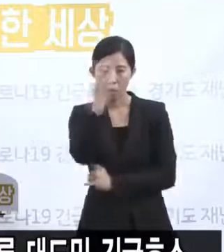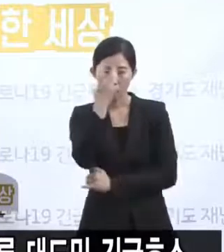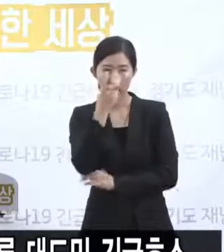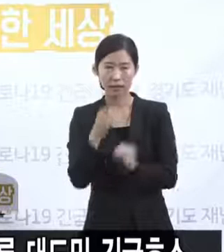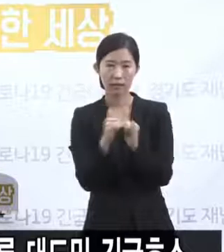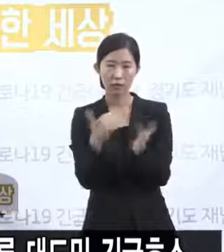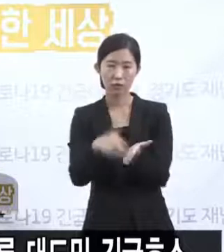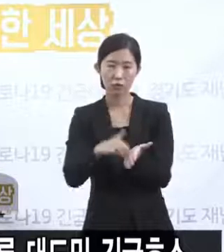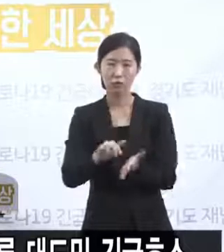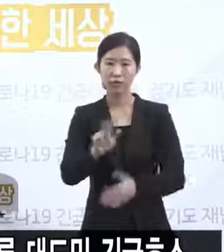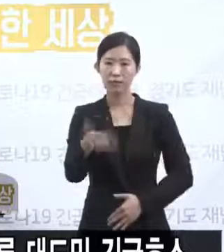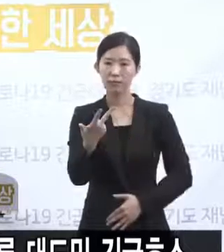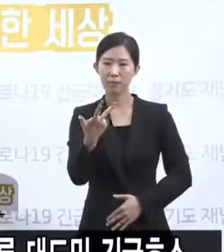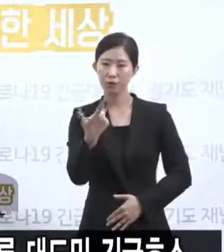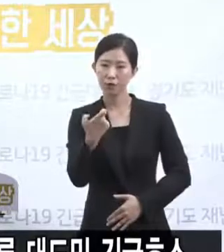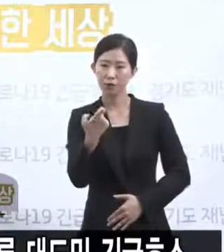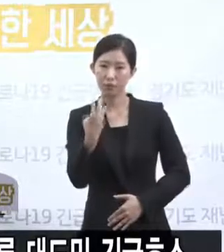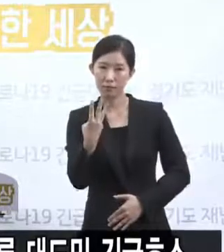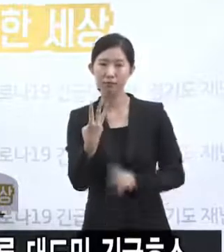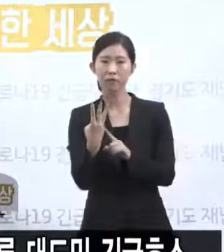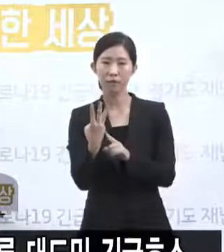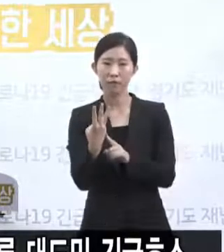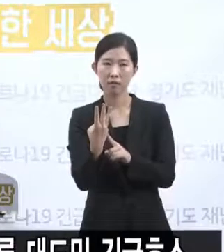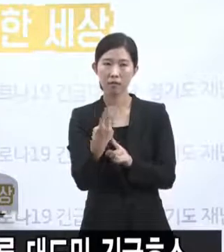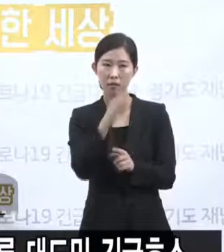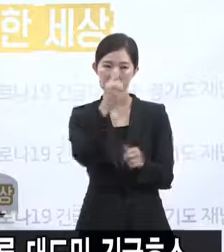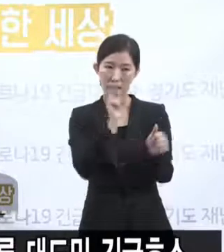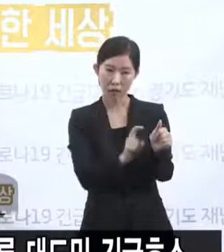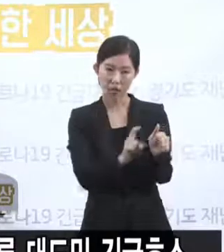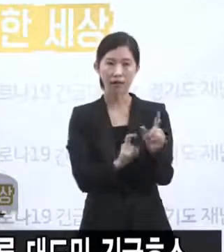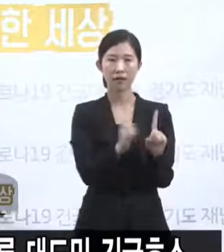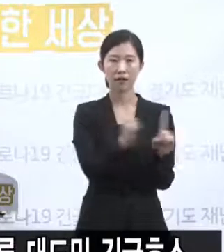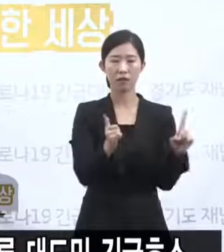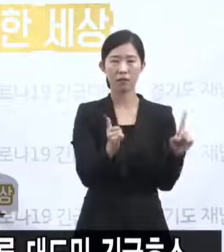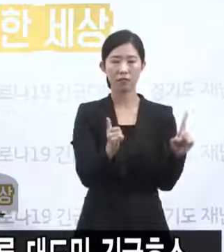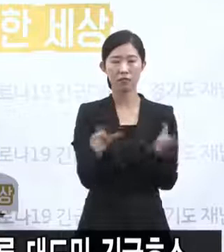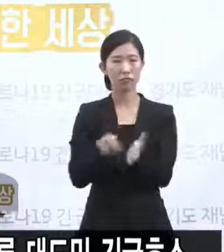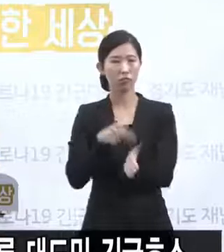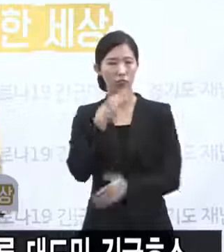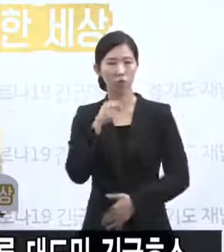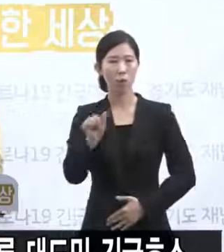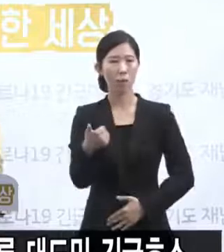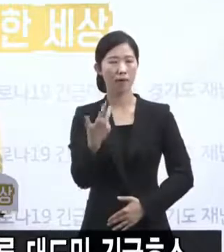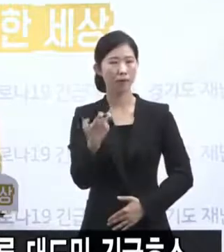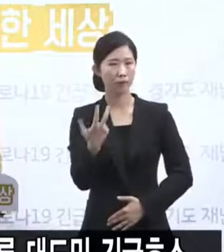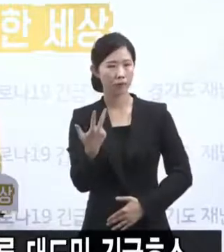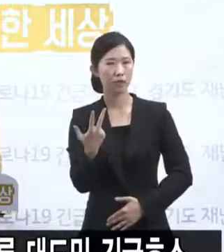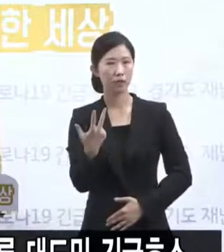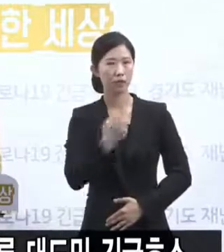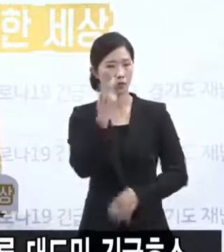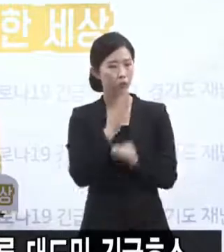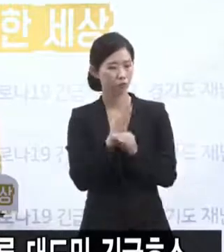중에 양성이 한 명이 나왔고 음성이 577명 검사 중인 사람이 218명이고요.